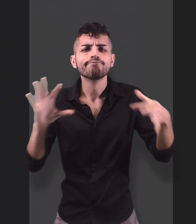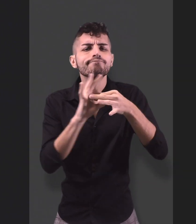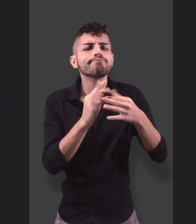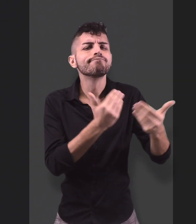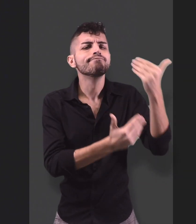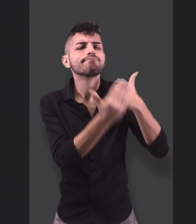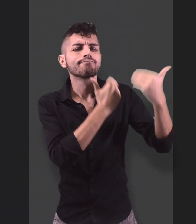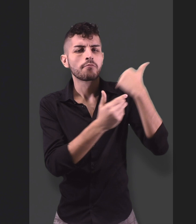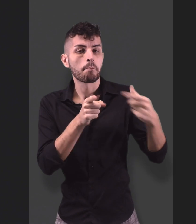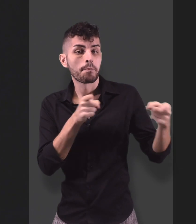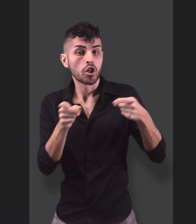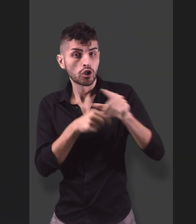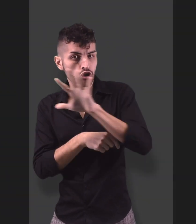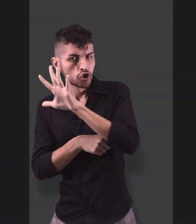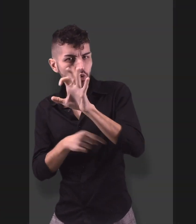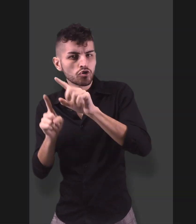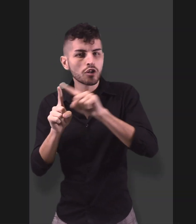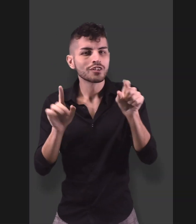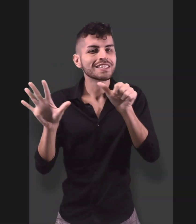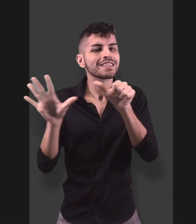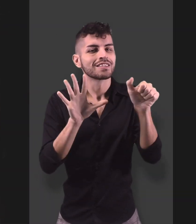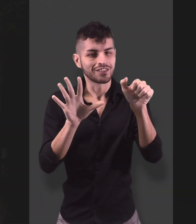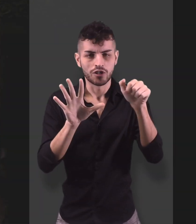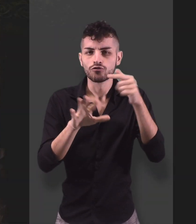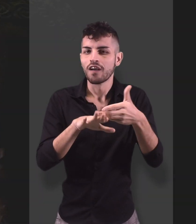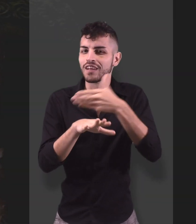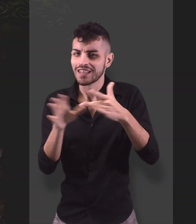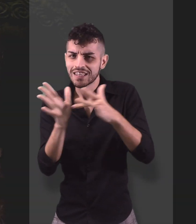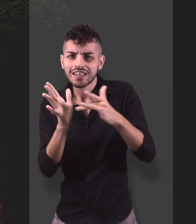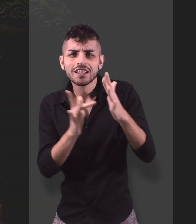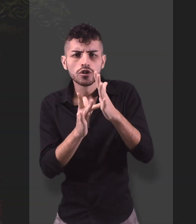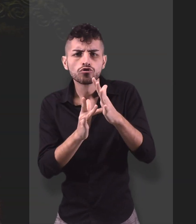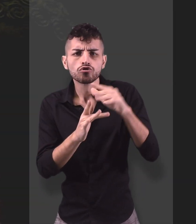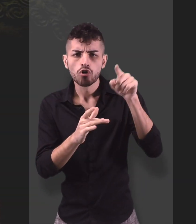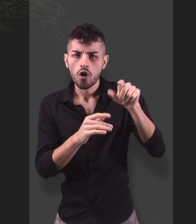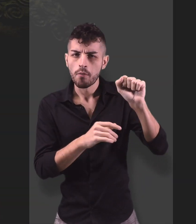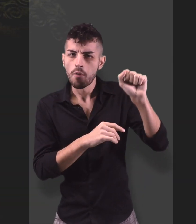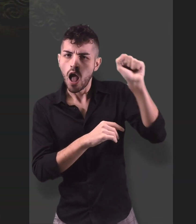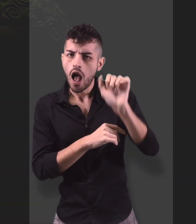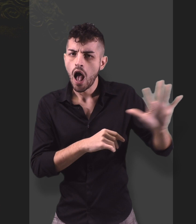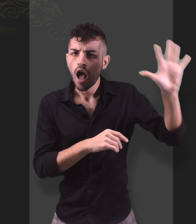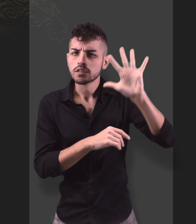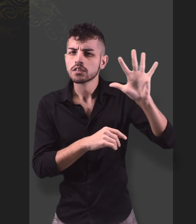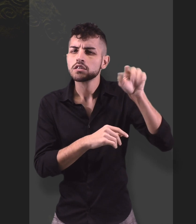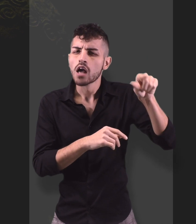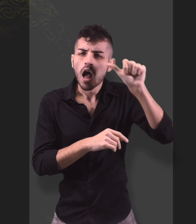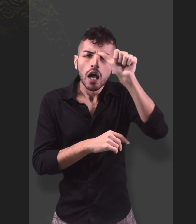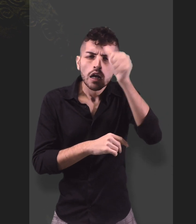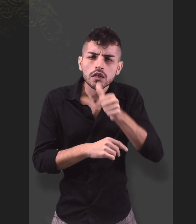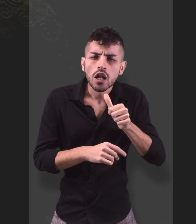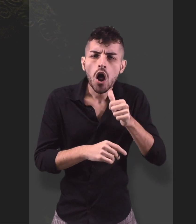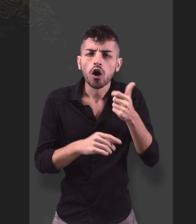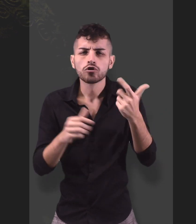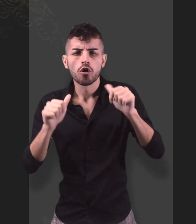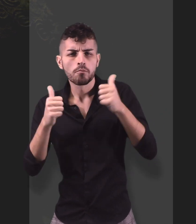risalenti al VI secolo d.C., durante i Cisettentrionali, ritratti con una caratteristica forma a